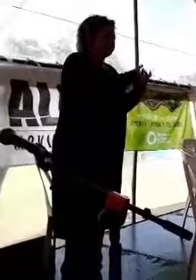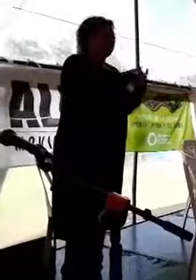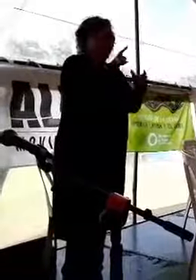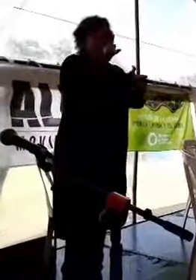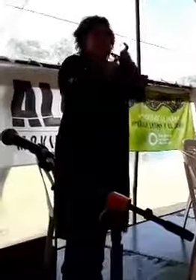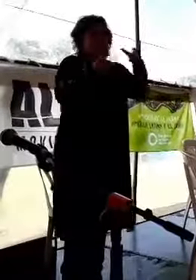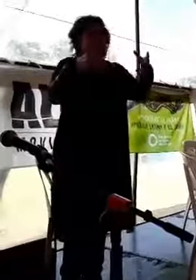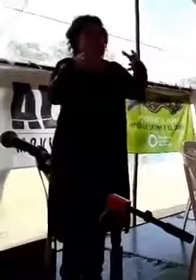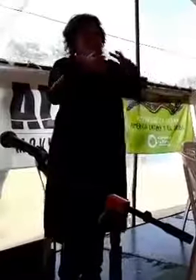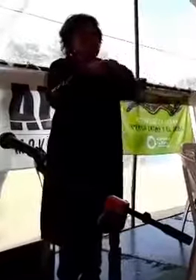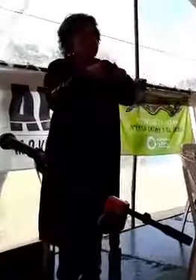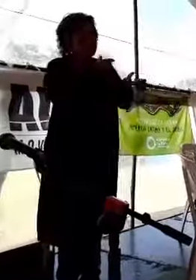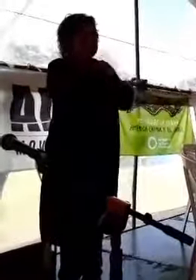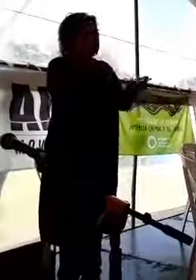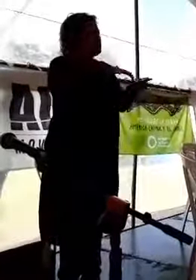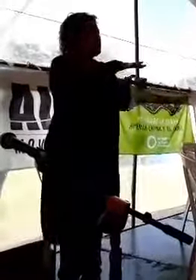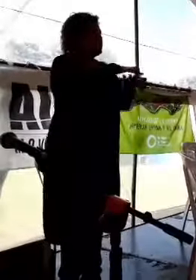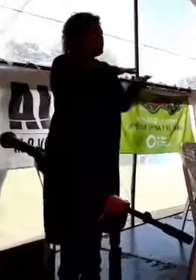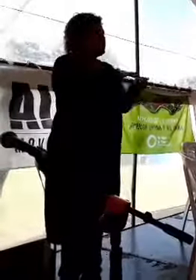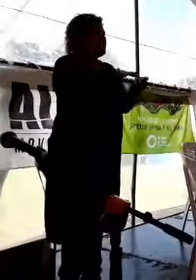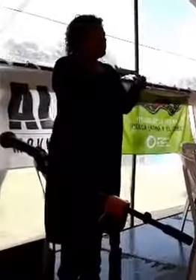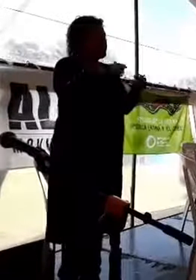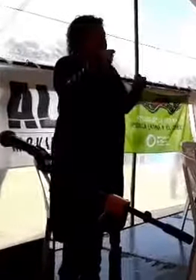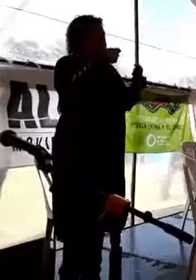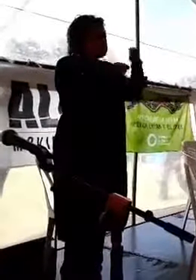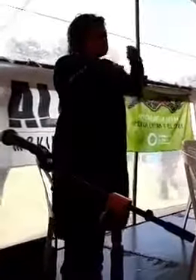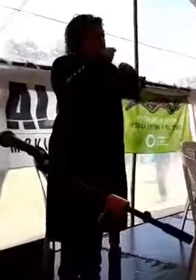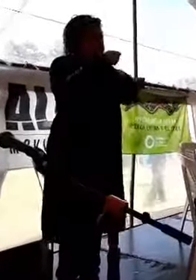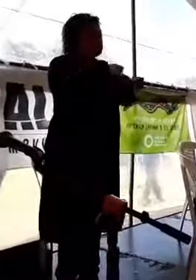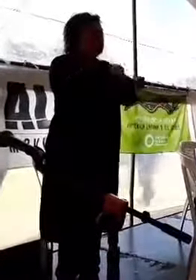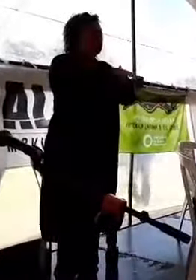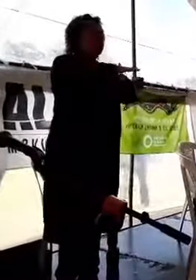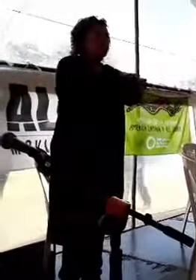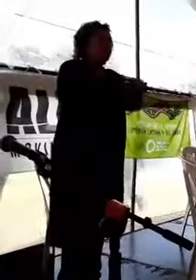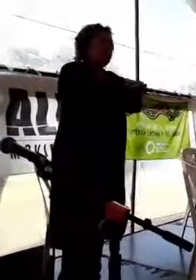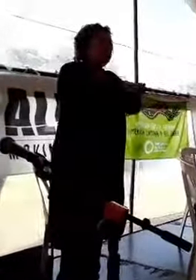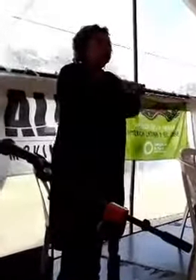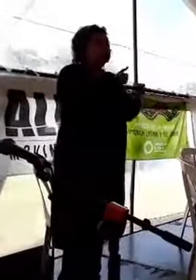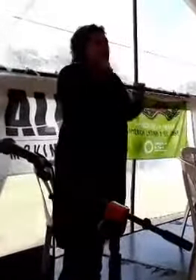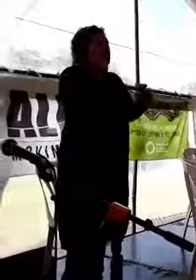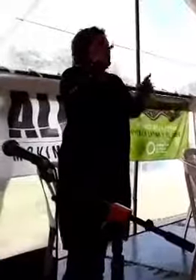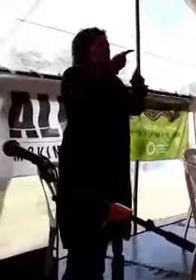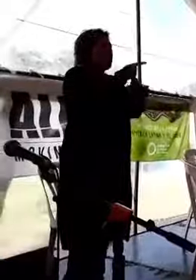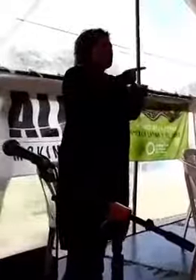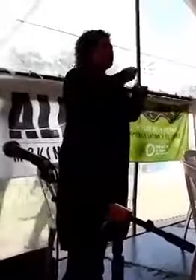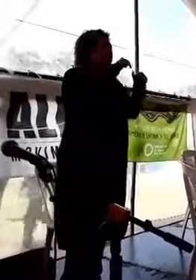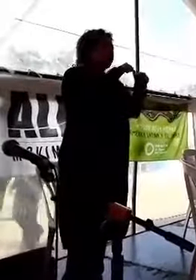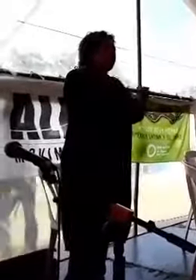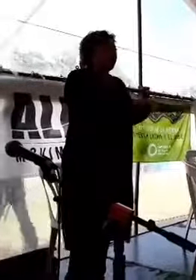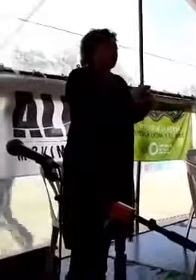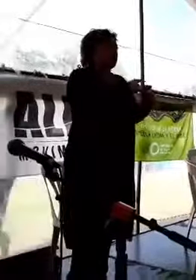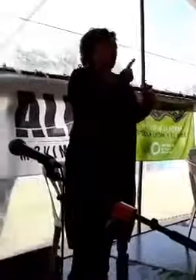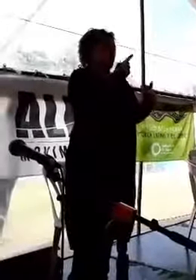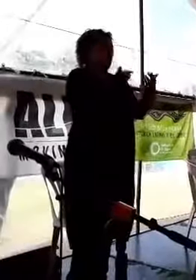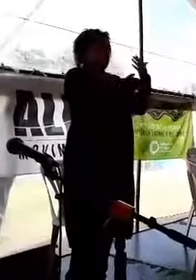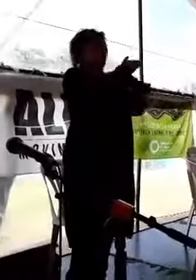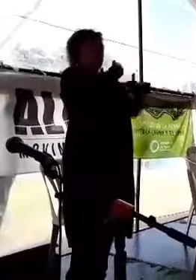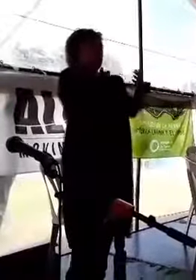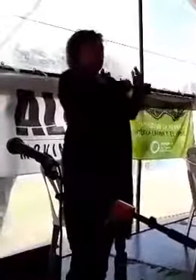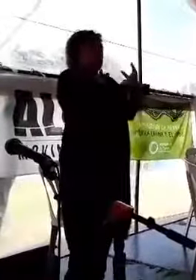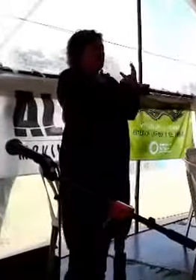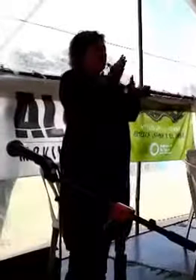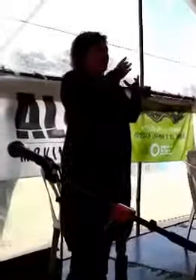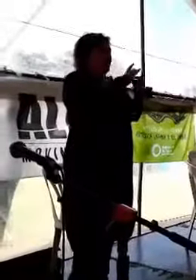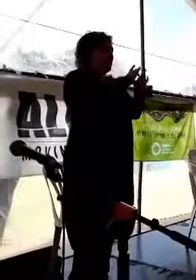populares e sociais, construirmos a base do enfrentamento a este retrocesso neoliberal